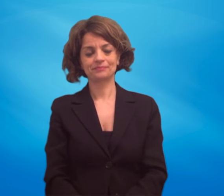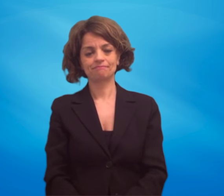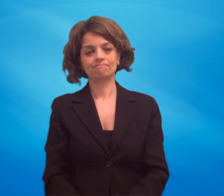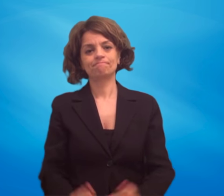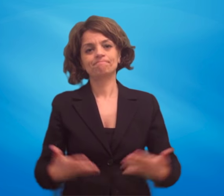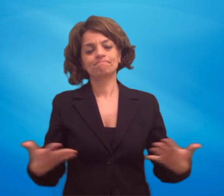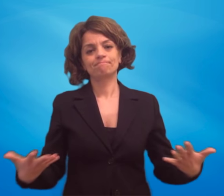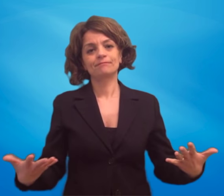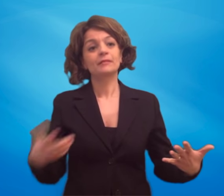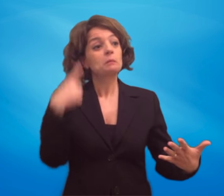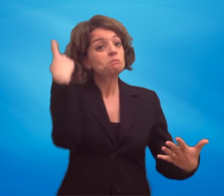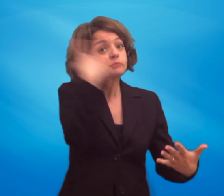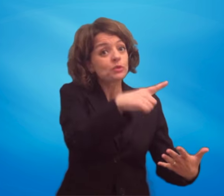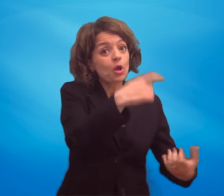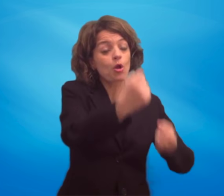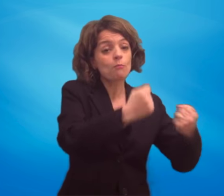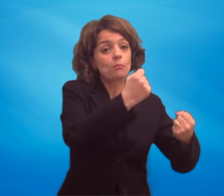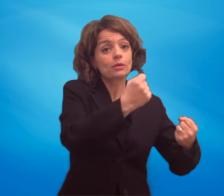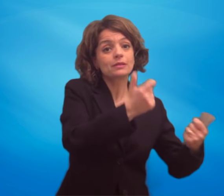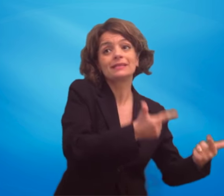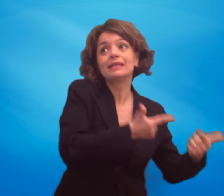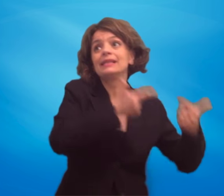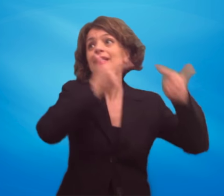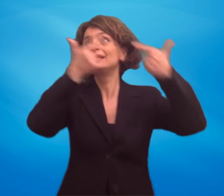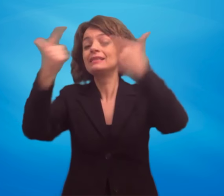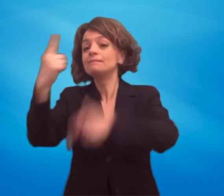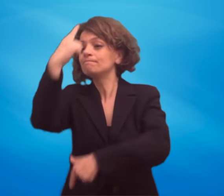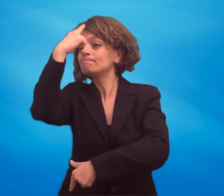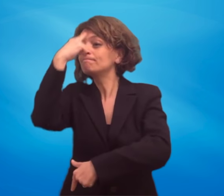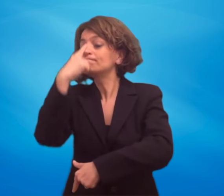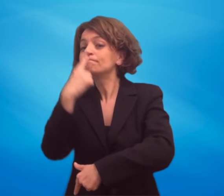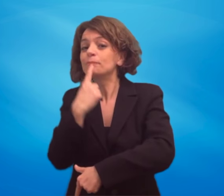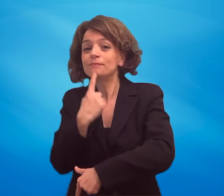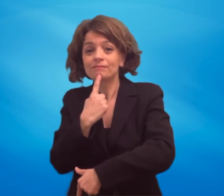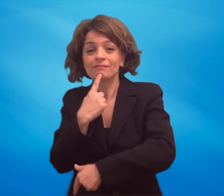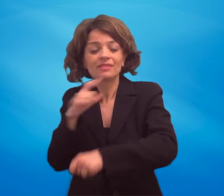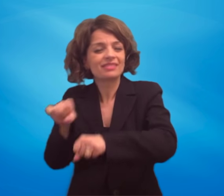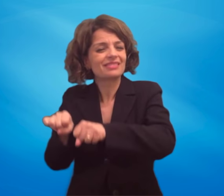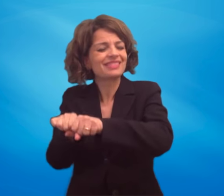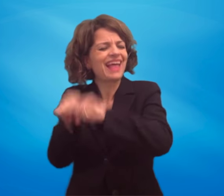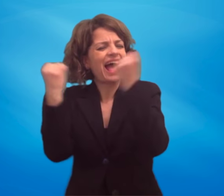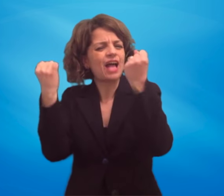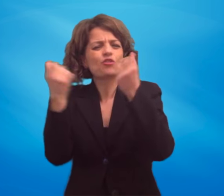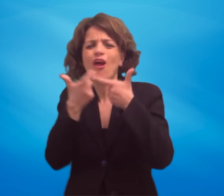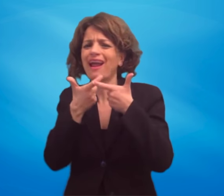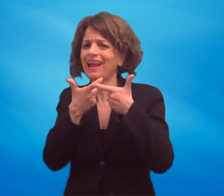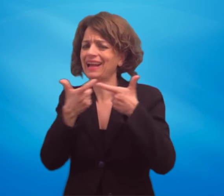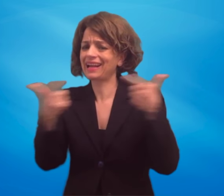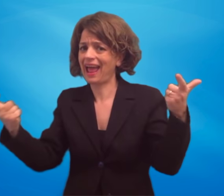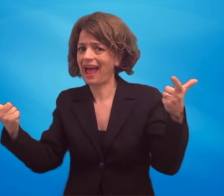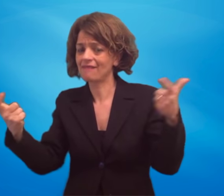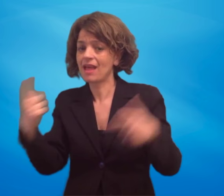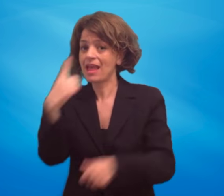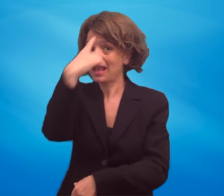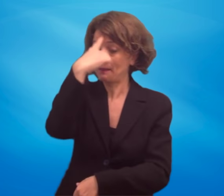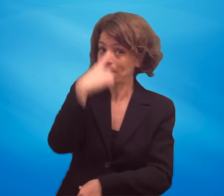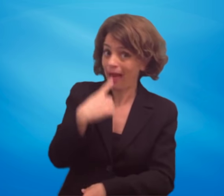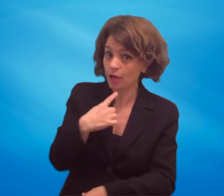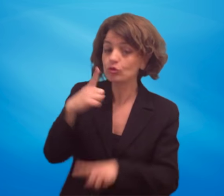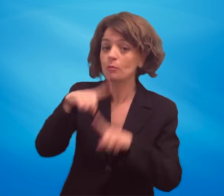arrecato grave pregiudizio all'ente anche sotto il profilo economico. Ha deciso